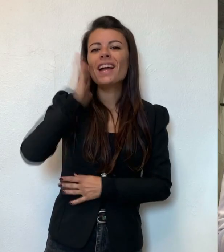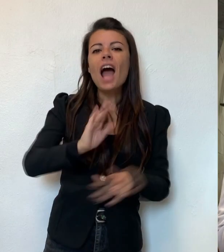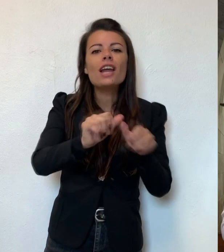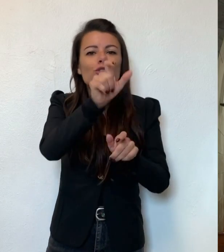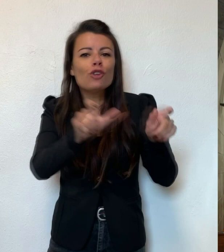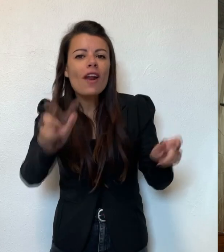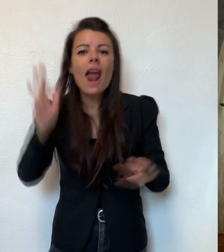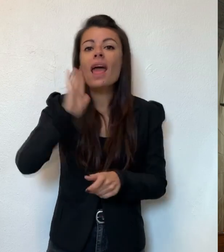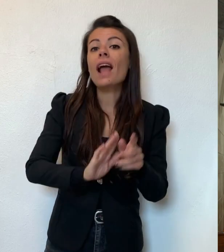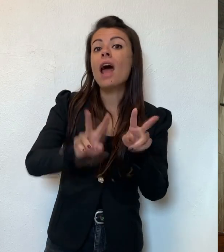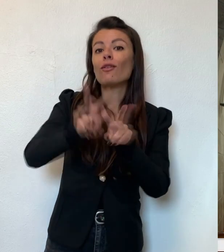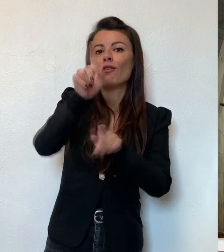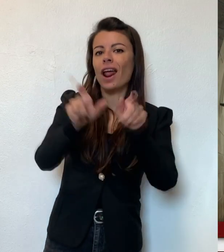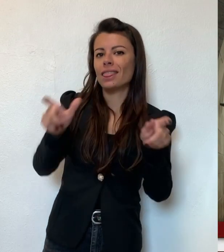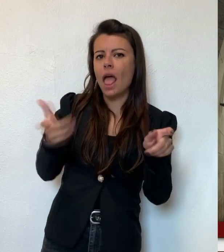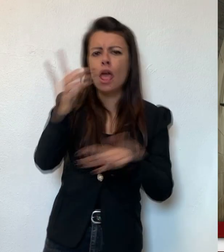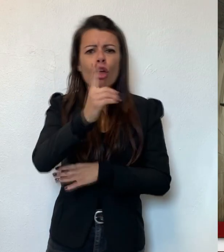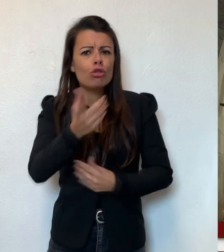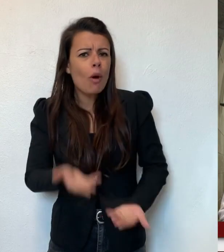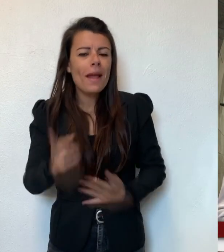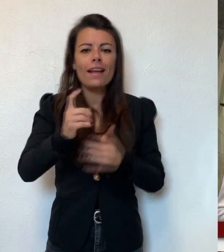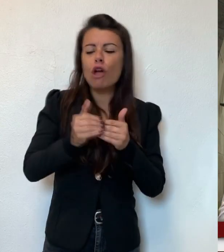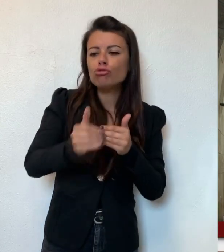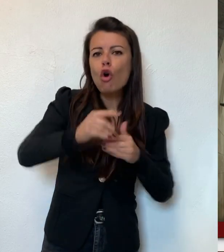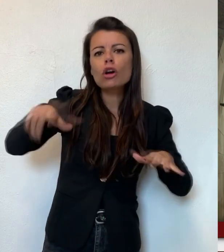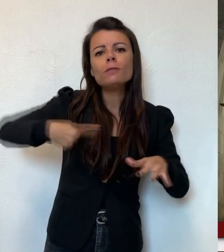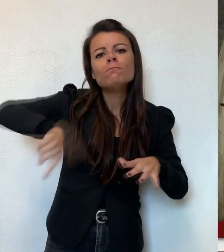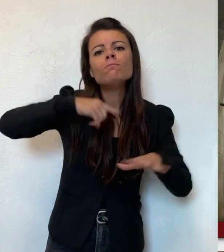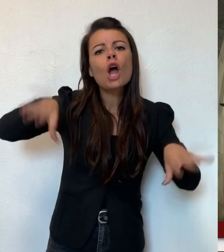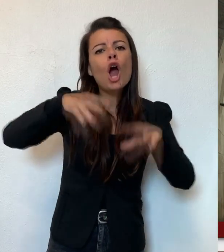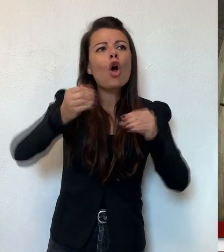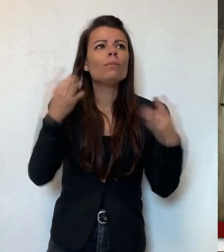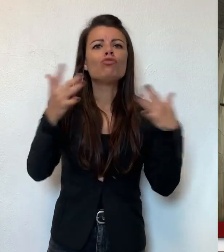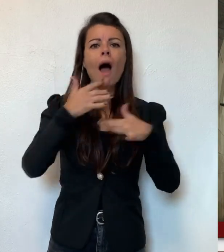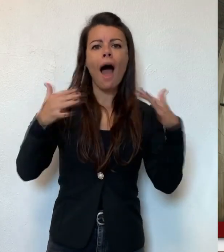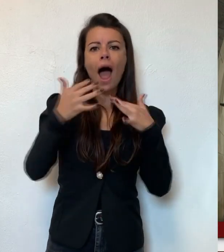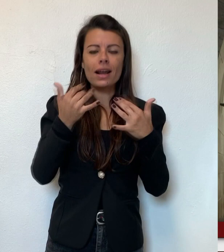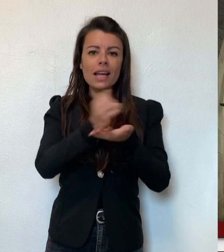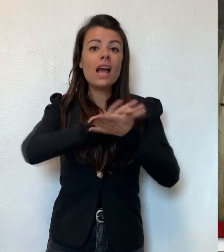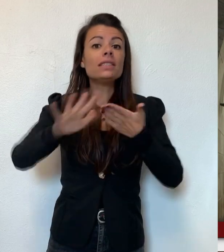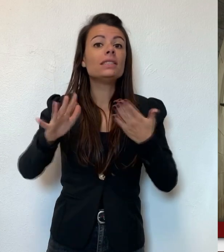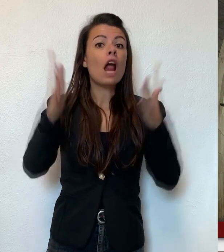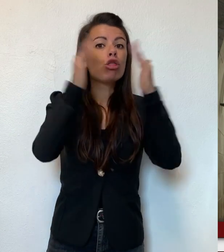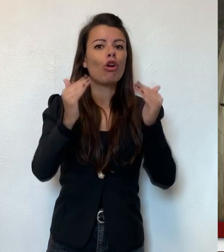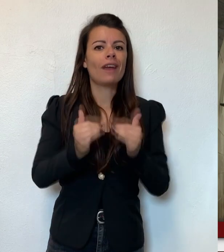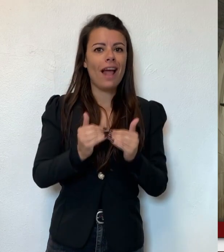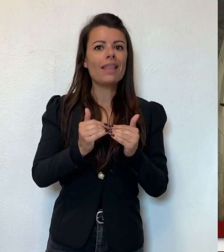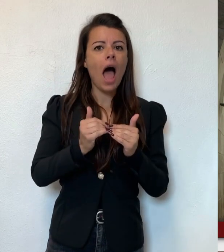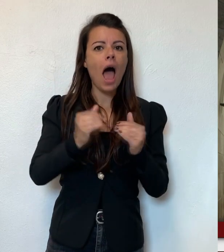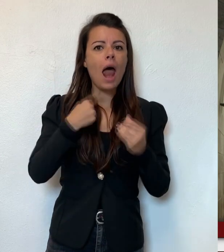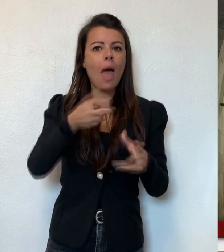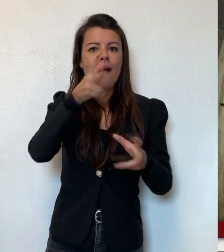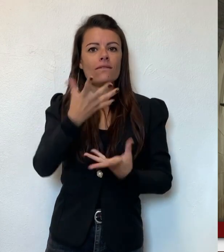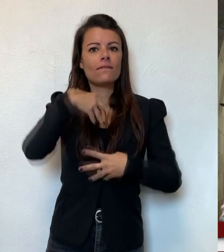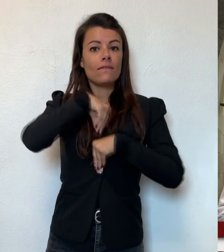Cari sorelle, cari fratelli, in questa domenica, in questi giorni cominciamo a respirare l'aria del Santo Natale, un respiro che